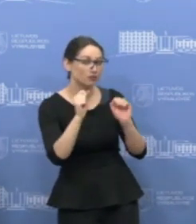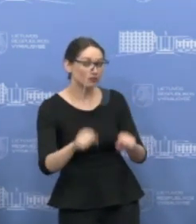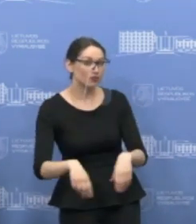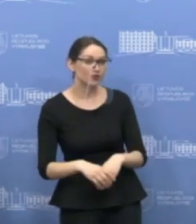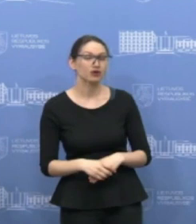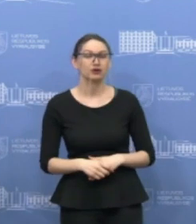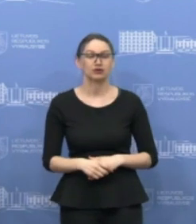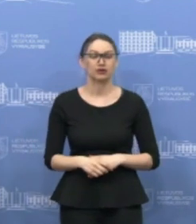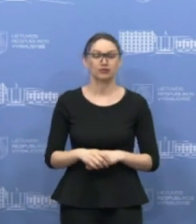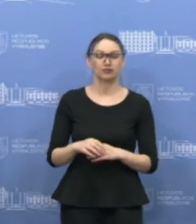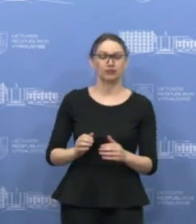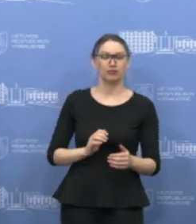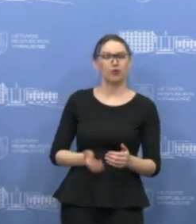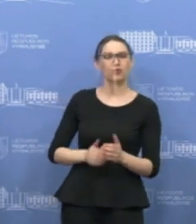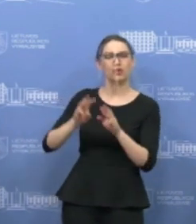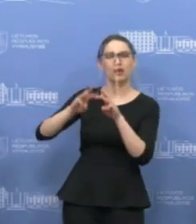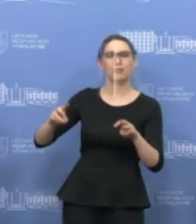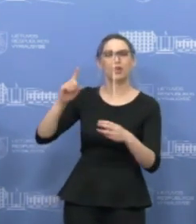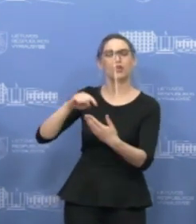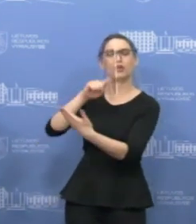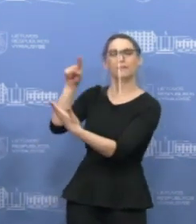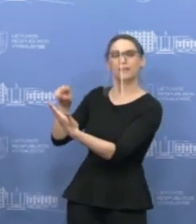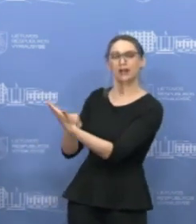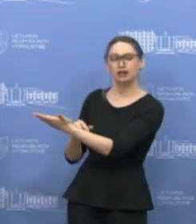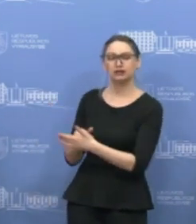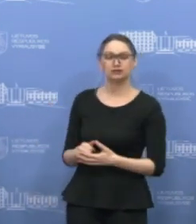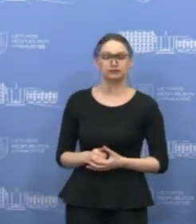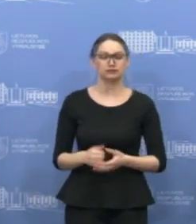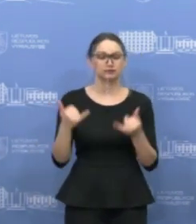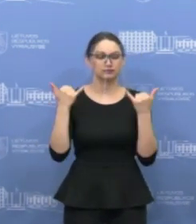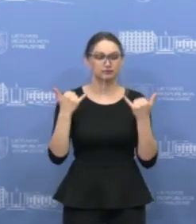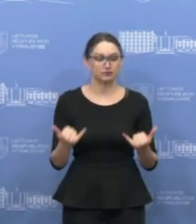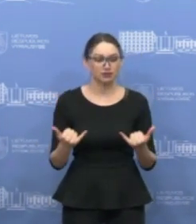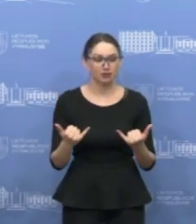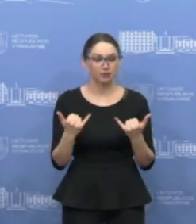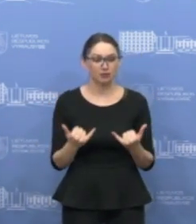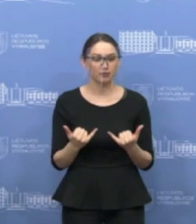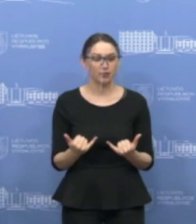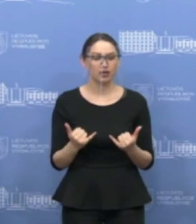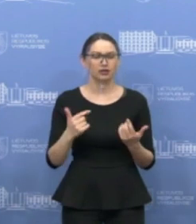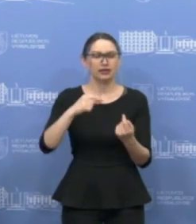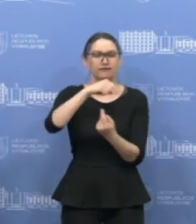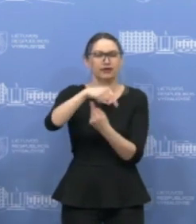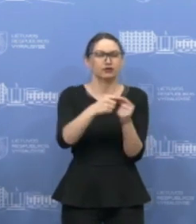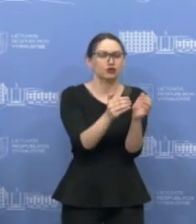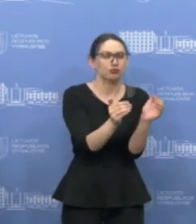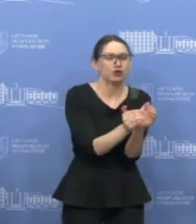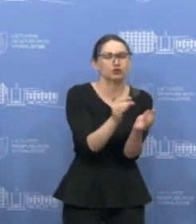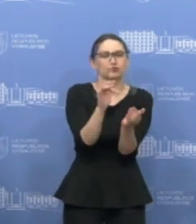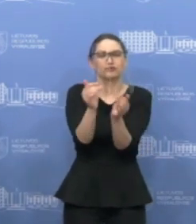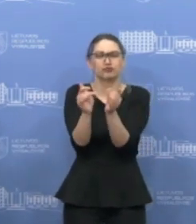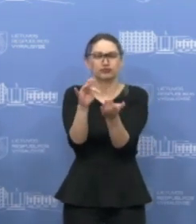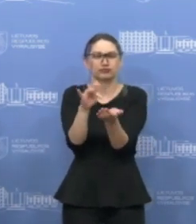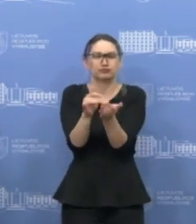Galbūt galima pono ministro paklausti, kaip apskritai vertinat situaciją dabar, kokias padėtis, ypač susmulkaus, vidutinio verslo įmonėmis.